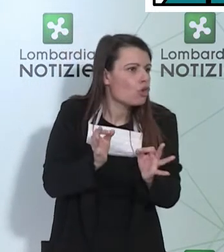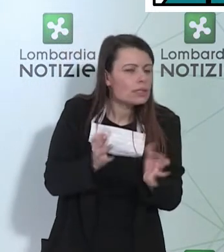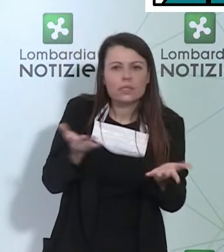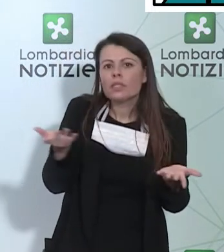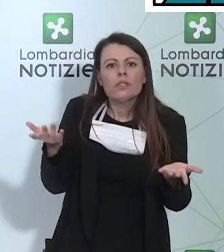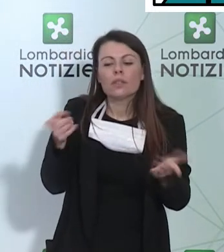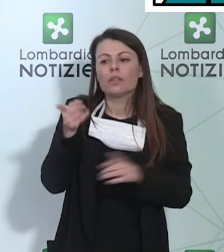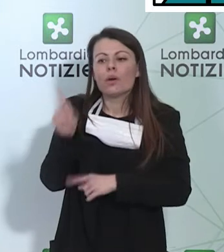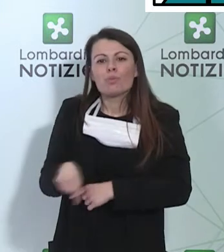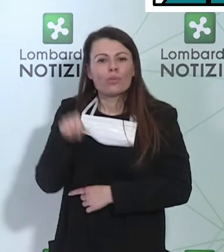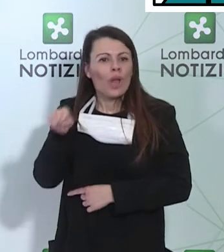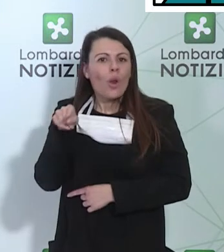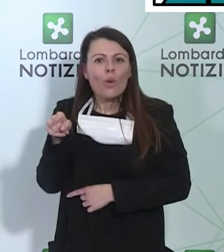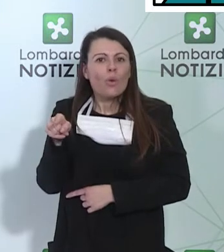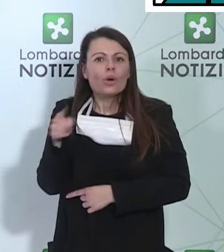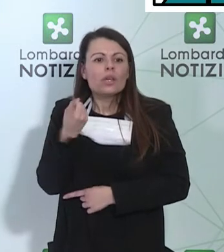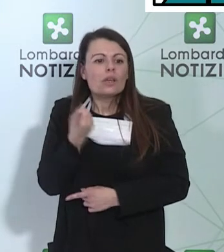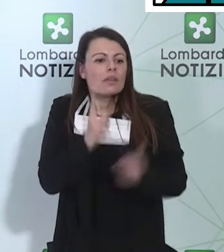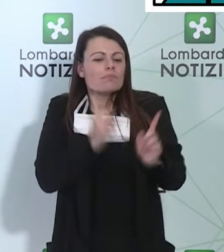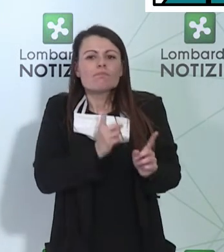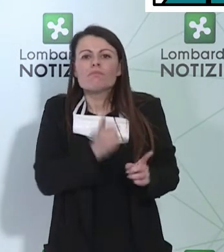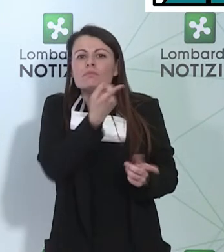risponso scientifico.